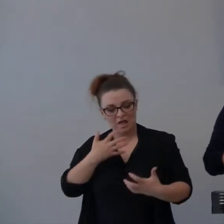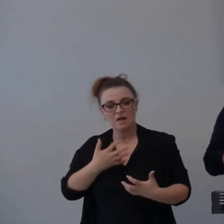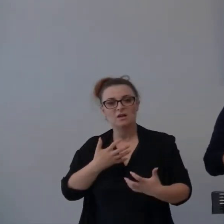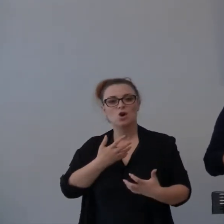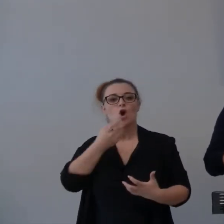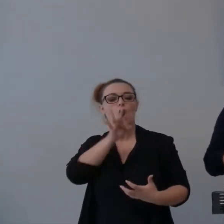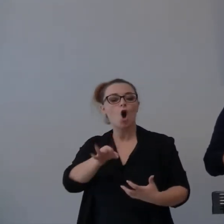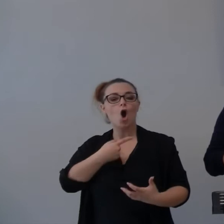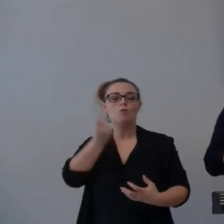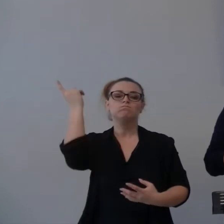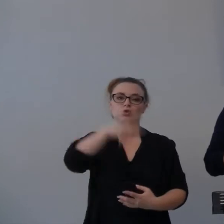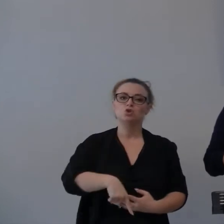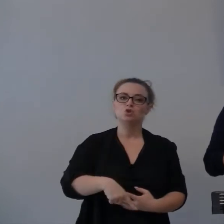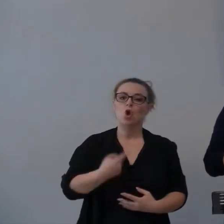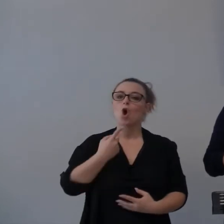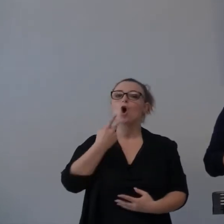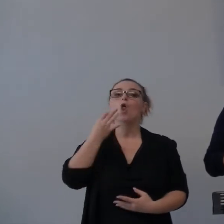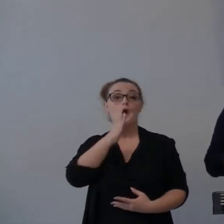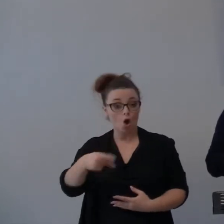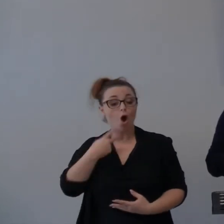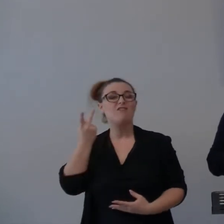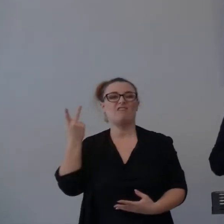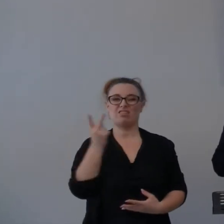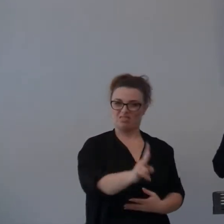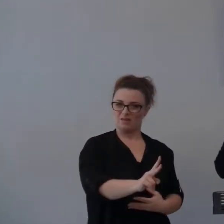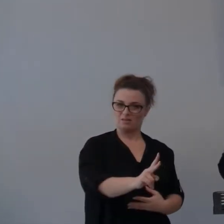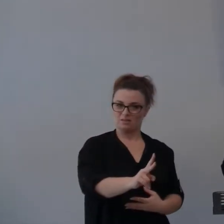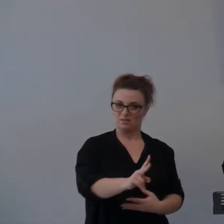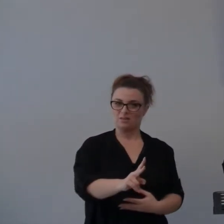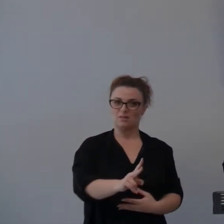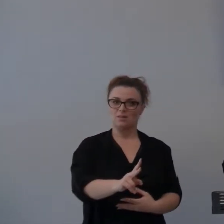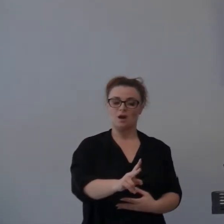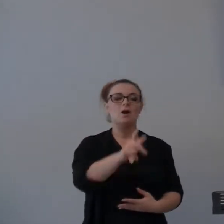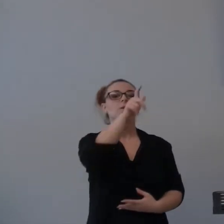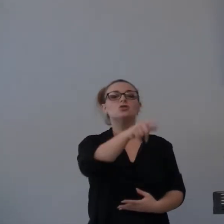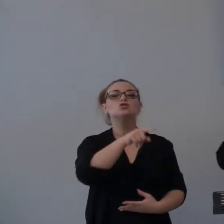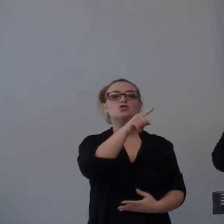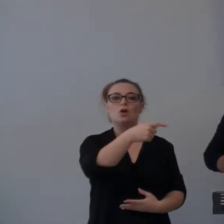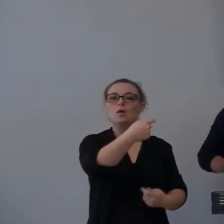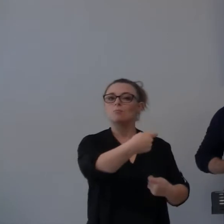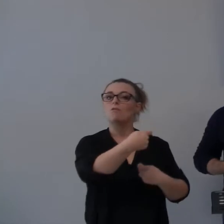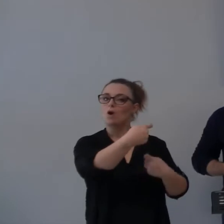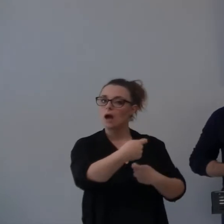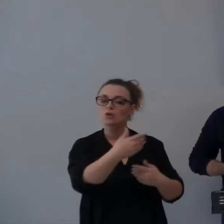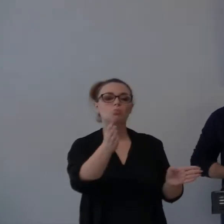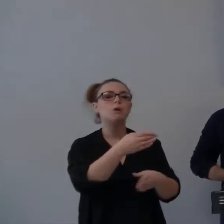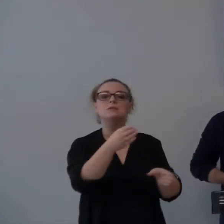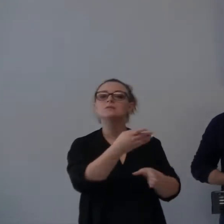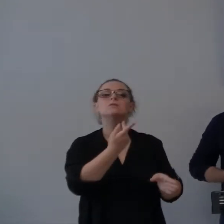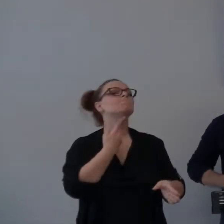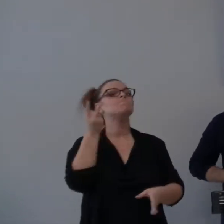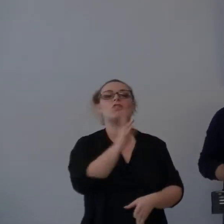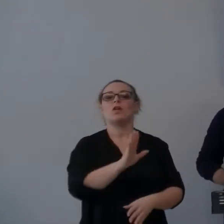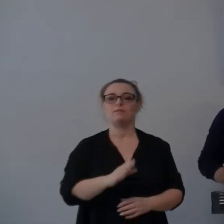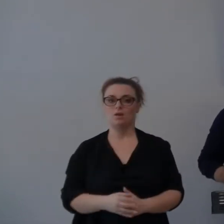o con vendetta contro chi volontariamente o involontariamente lo ha provocato. Quindi questo sentimento non rimane, un